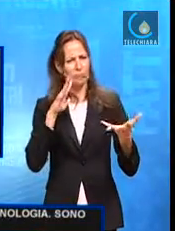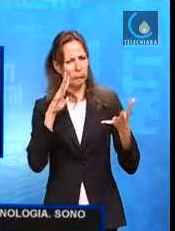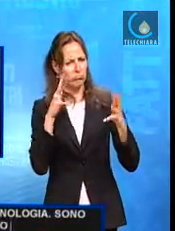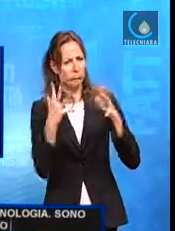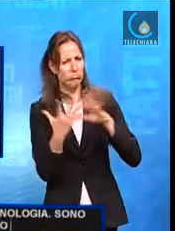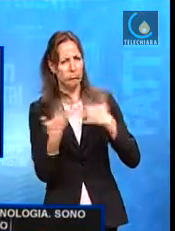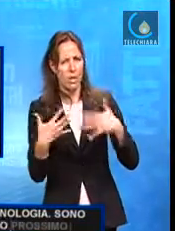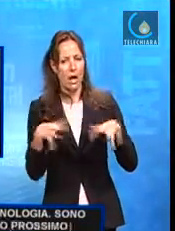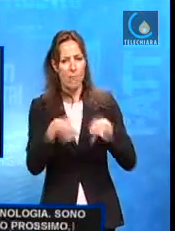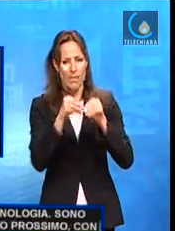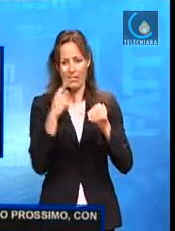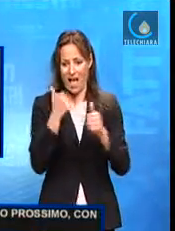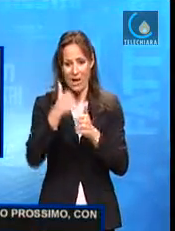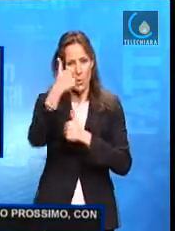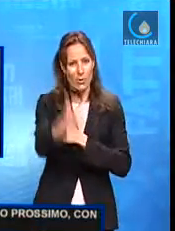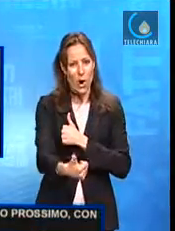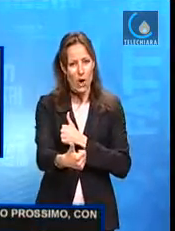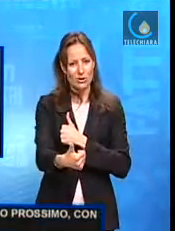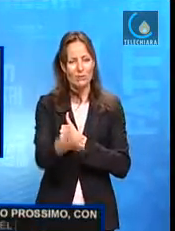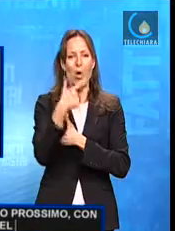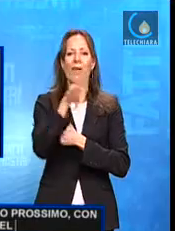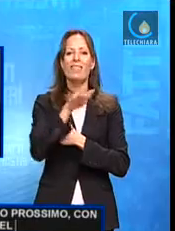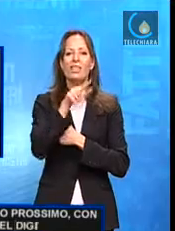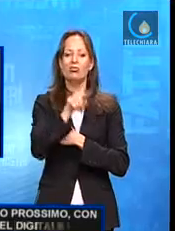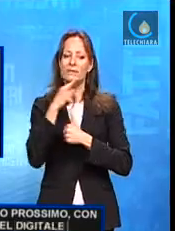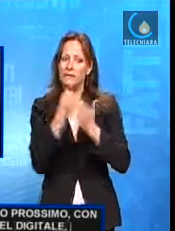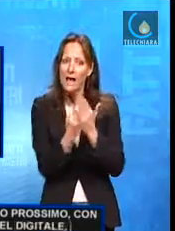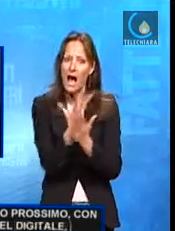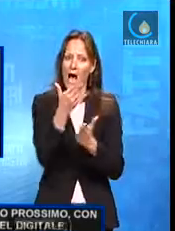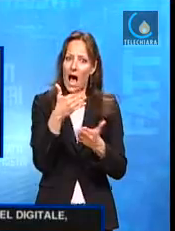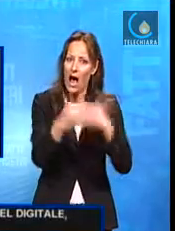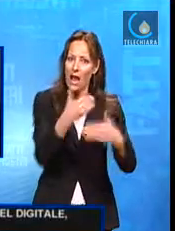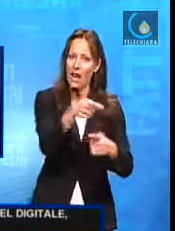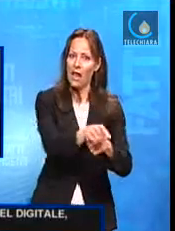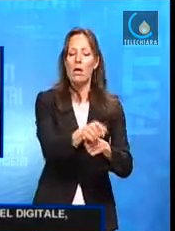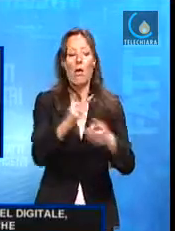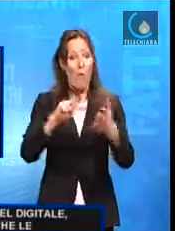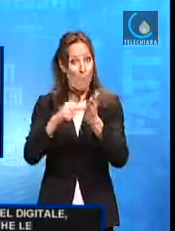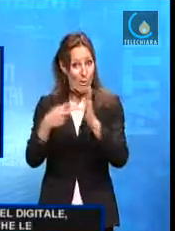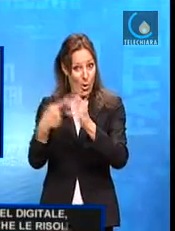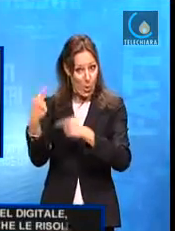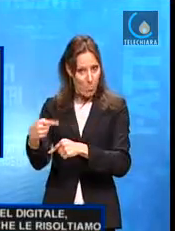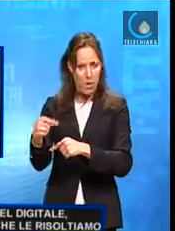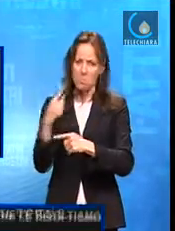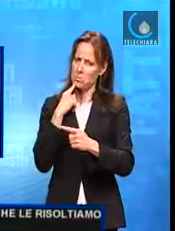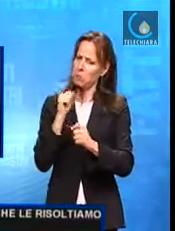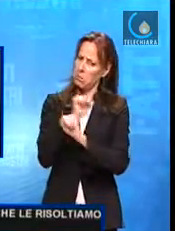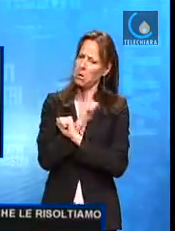digitale, molte di queste problematiche noi le risolveremo abbastanza semplicemente. Questo è un anno di transizione.